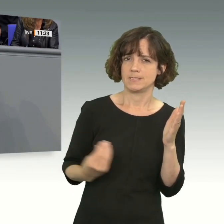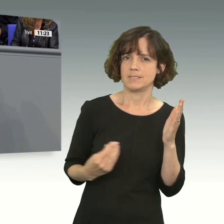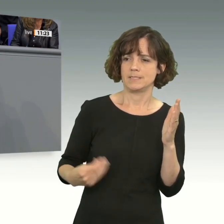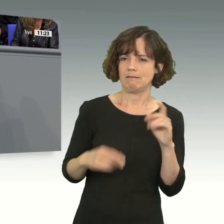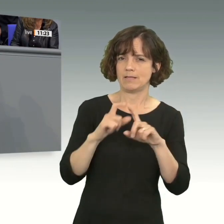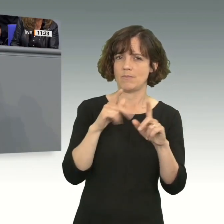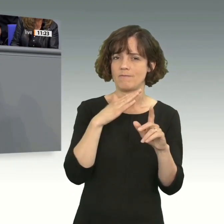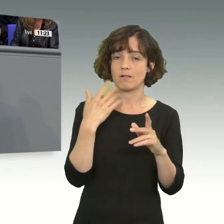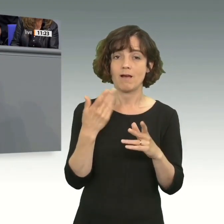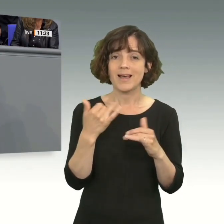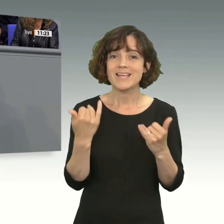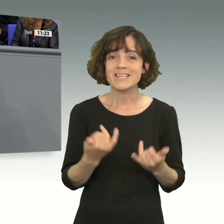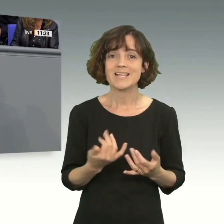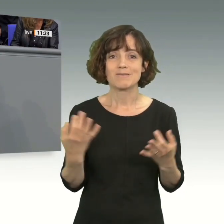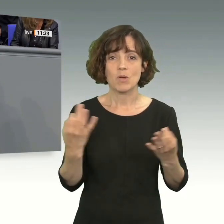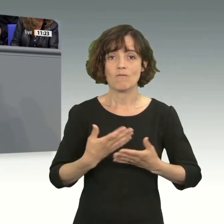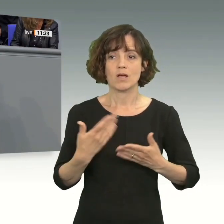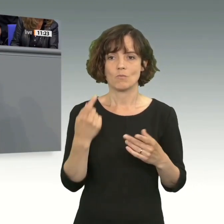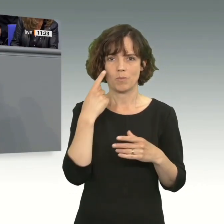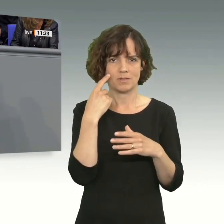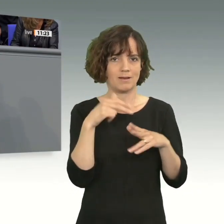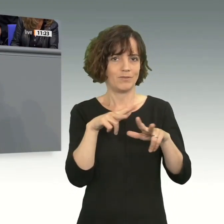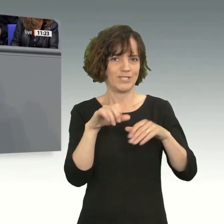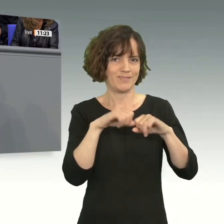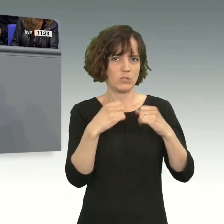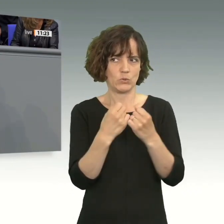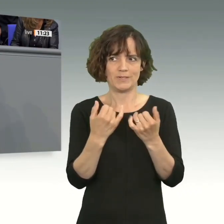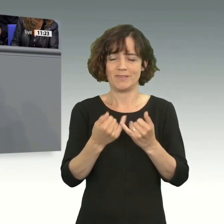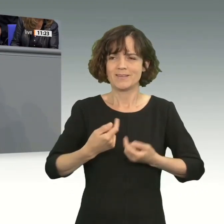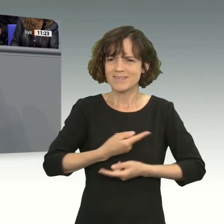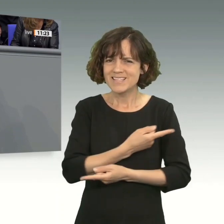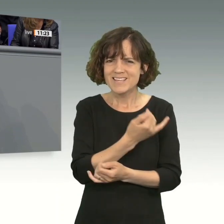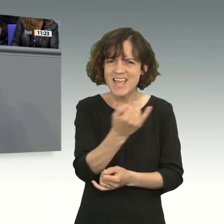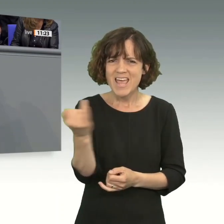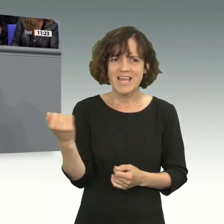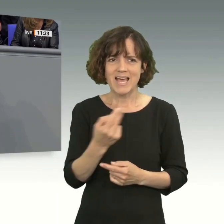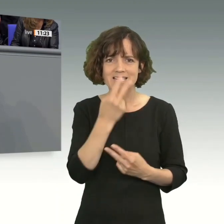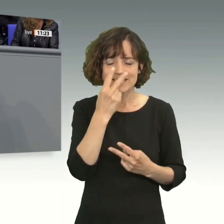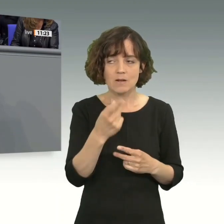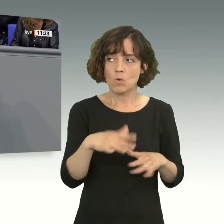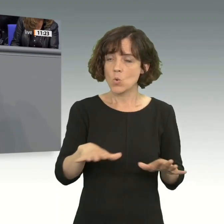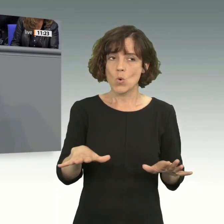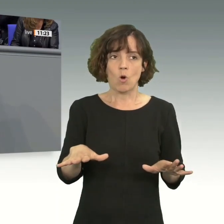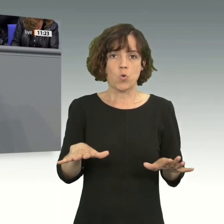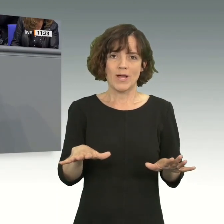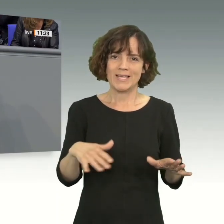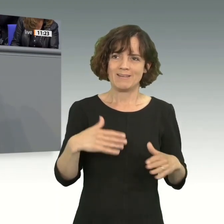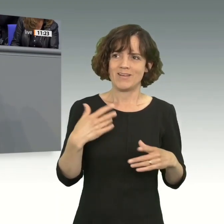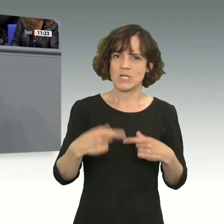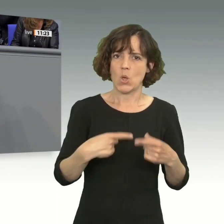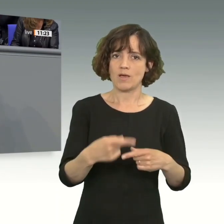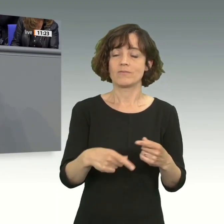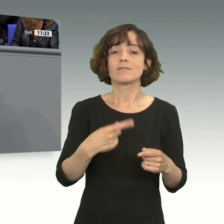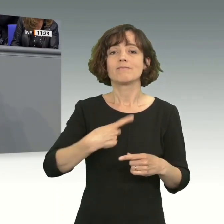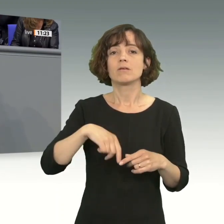Was es doch jetzt braucht, in der wirtschaftlichen Lage, die ich gerade geschildert habe, die jeder von uns sieht und spürt, was da gerade im Land los ist. Wir